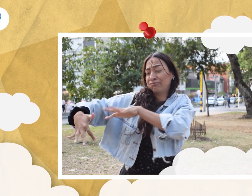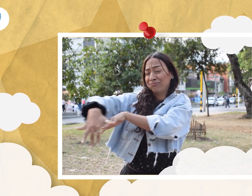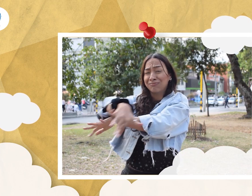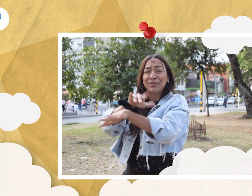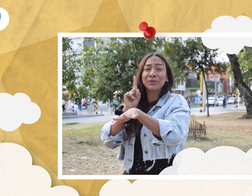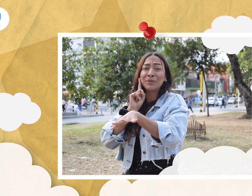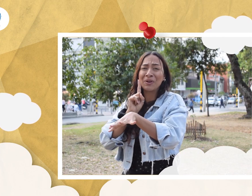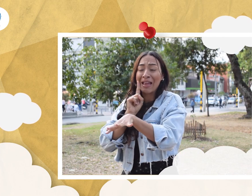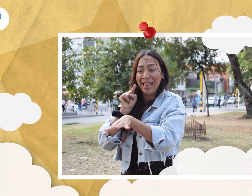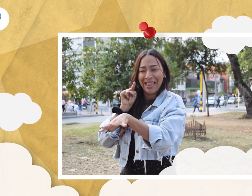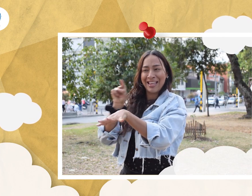sordas,